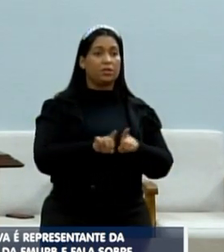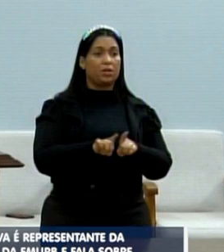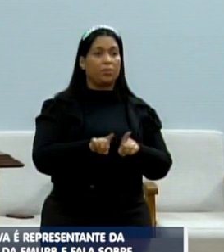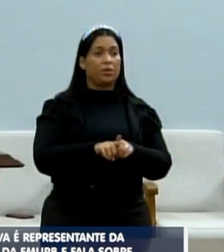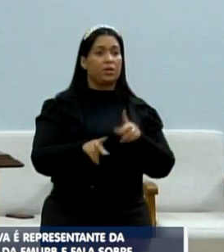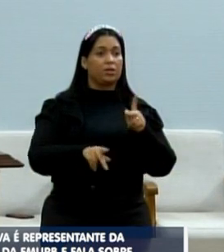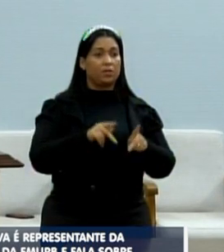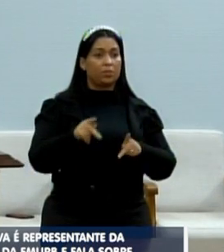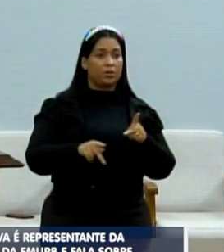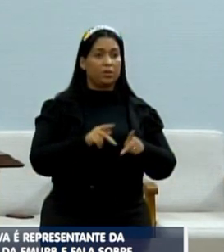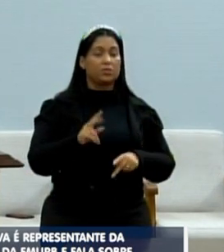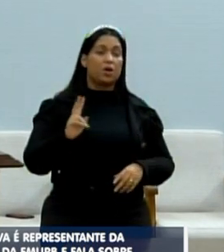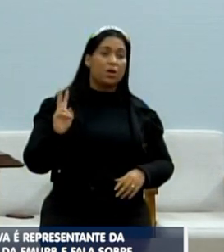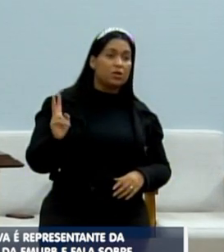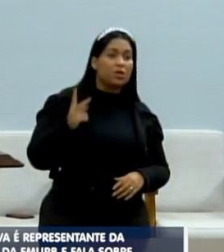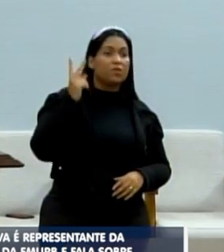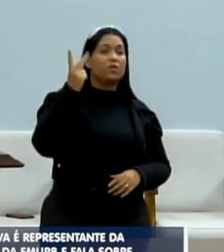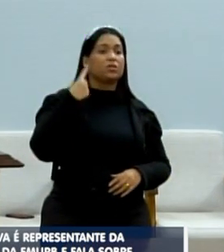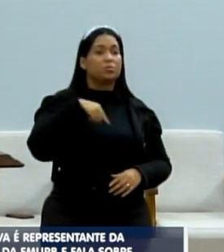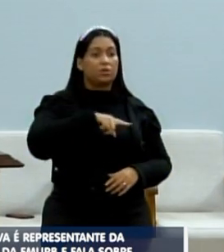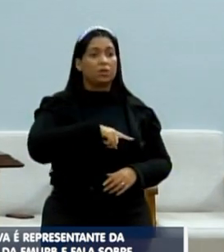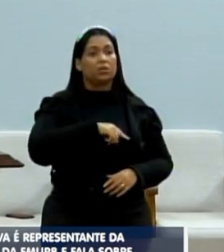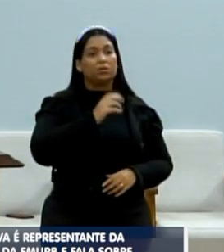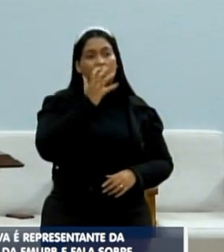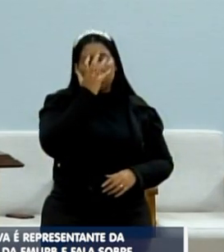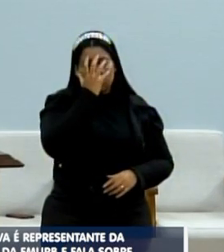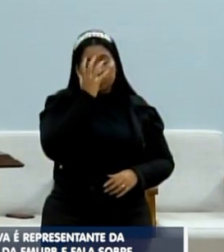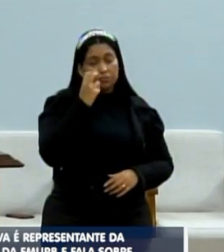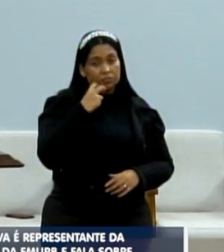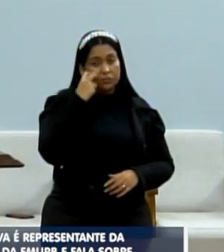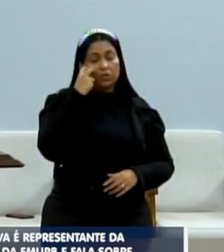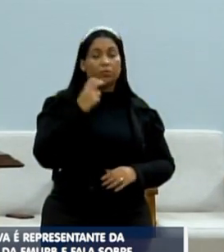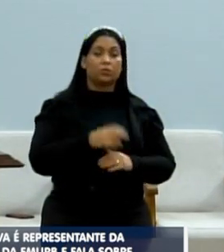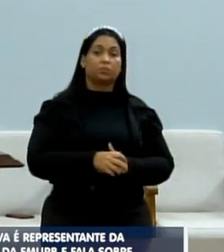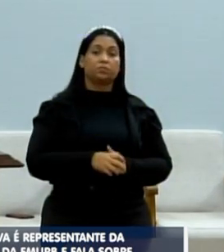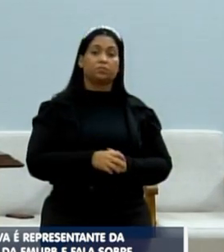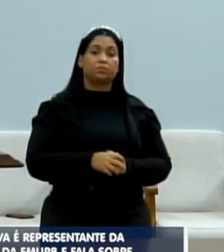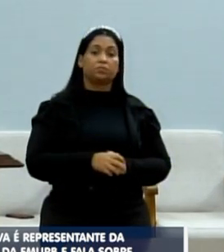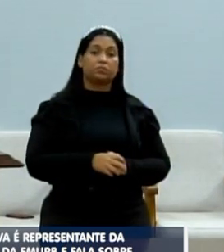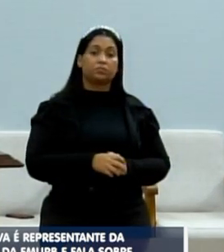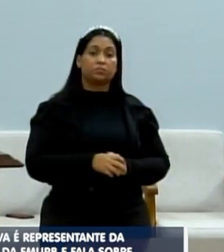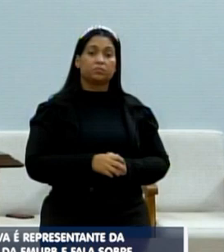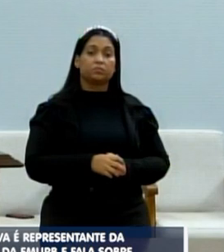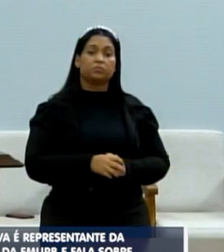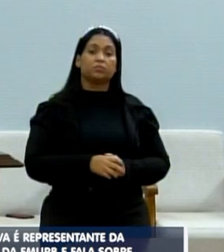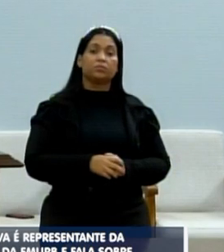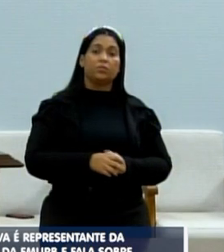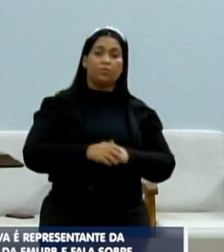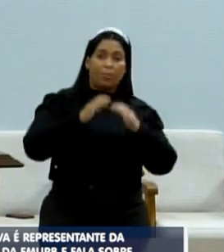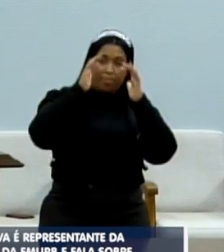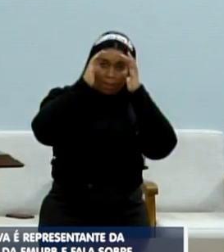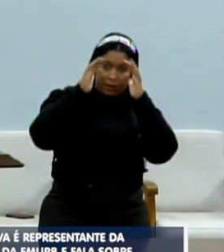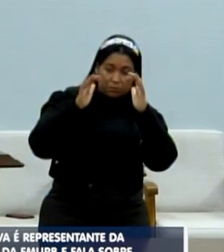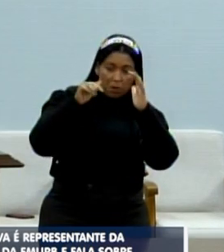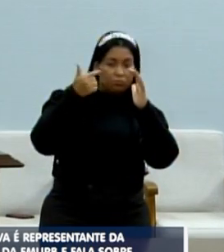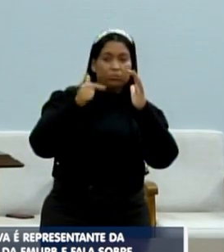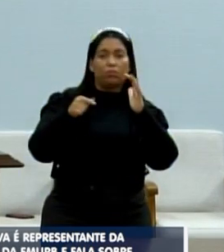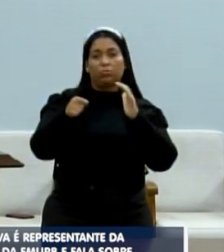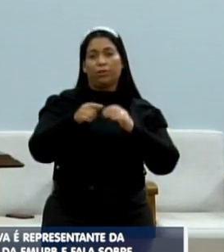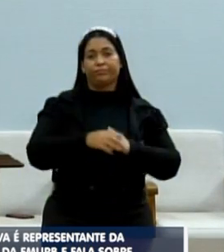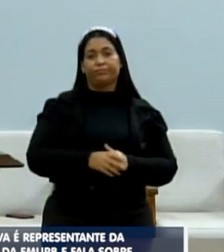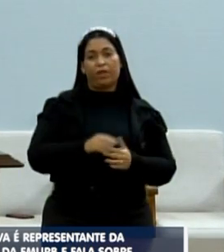que a gente seja valorizado, porque a gente está uma vergonha ali. Aquilo ali é uma falta de respeito ali com o funcionário.